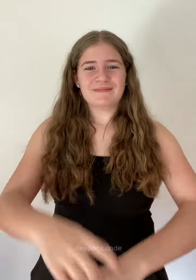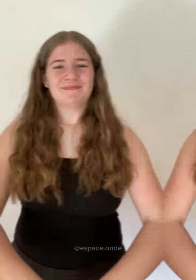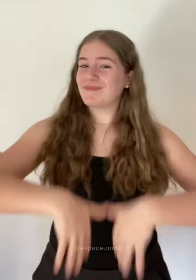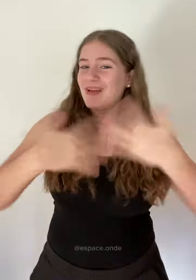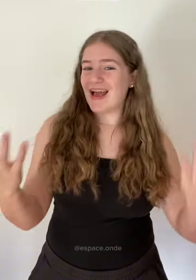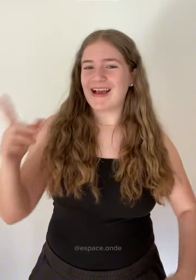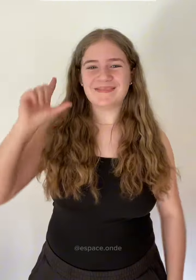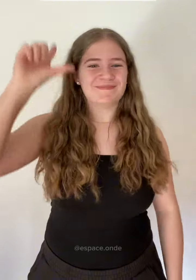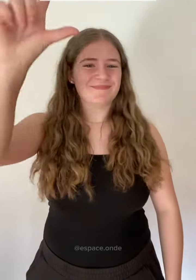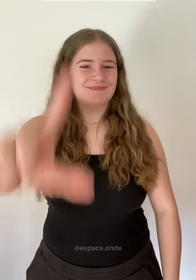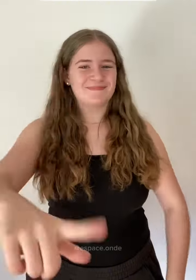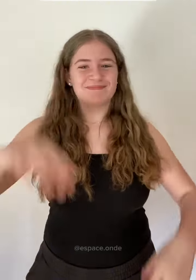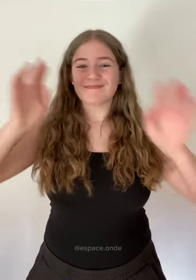Voilà, à l'année prochaine. Bye!